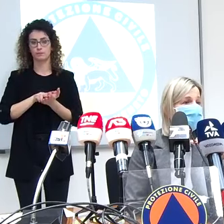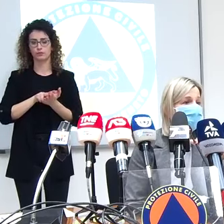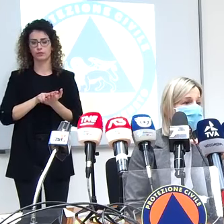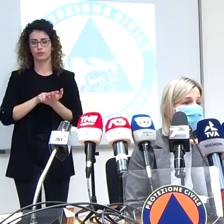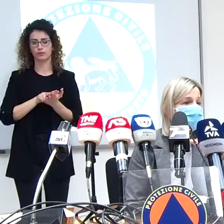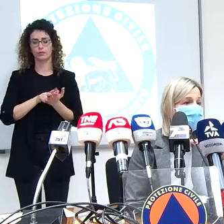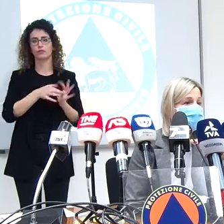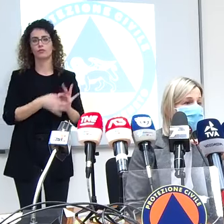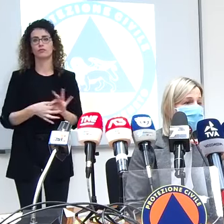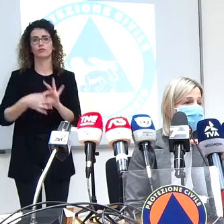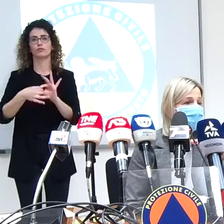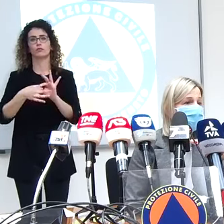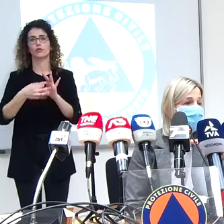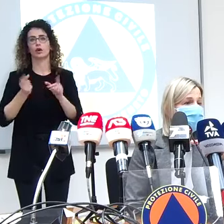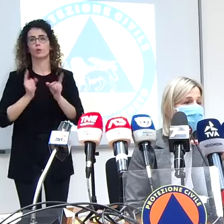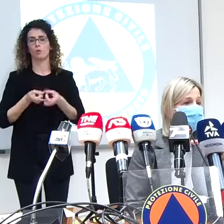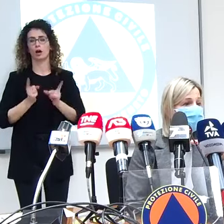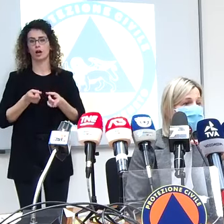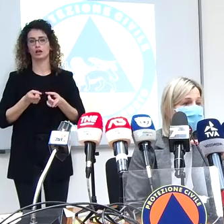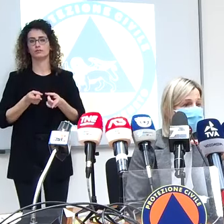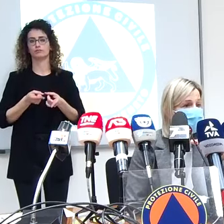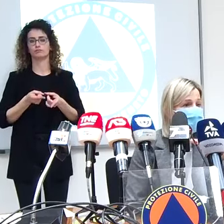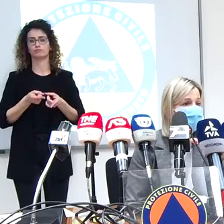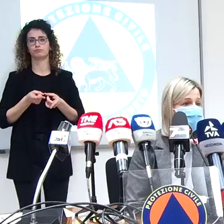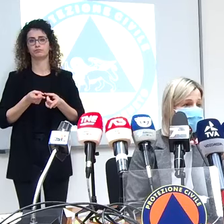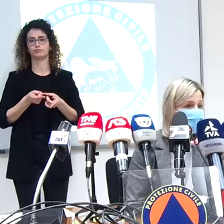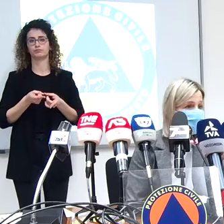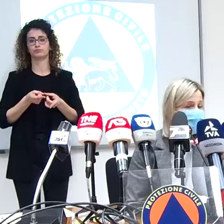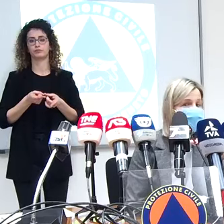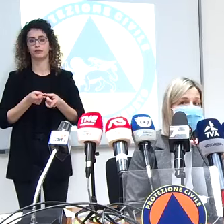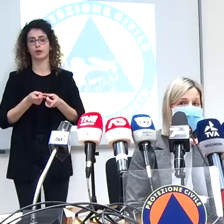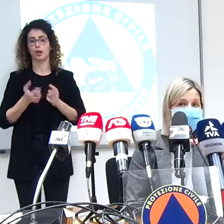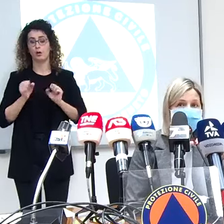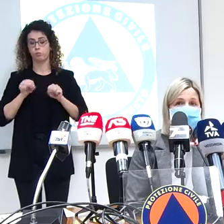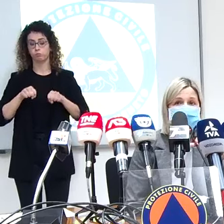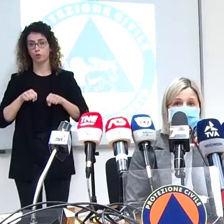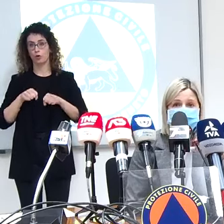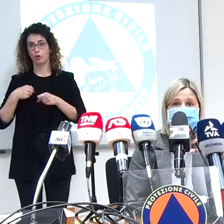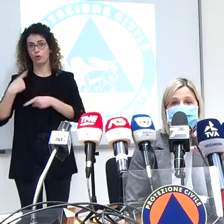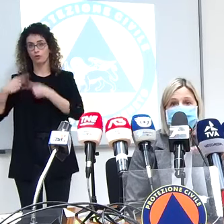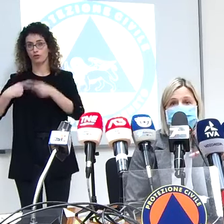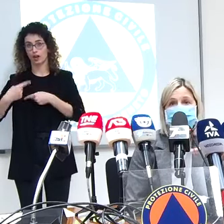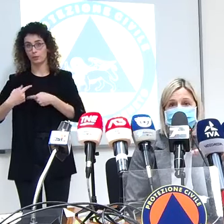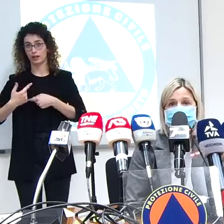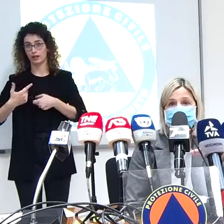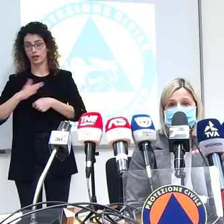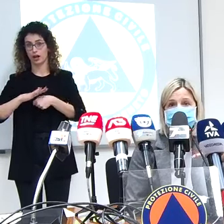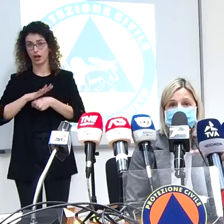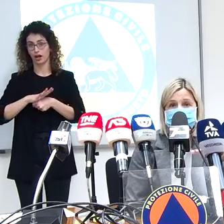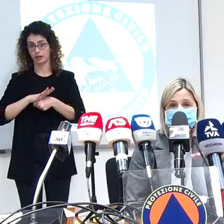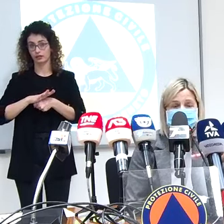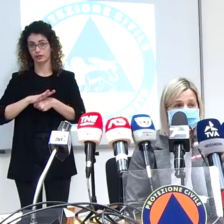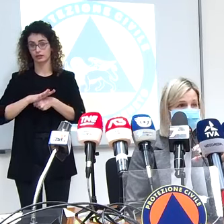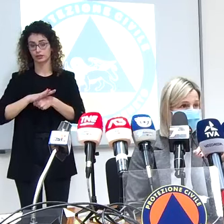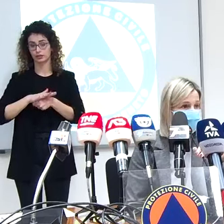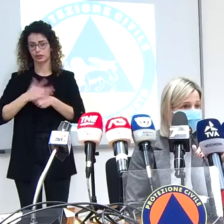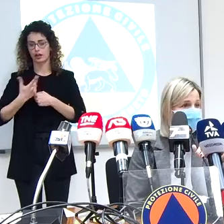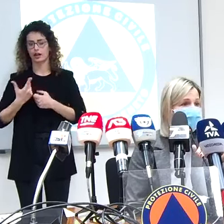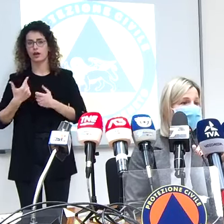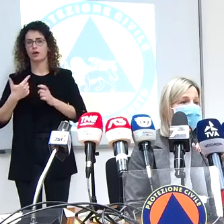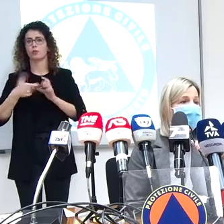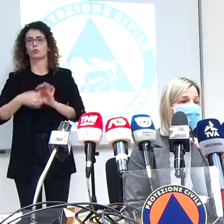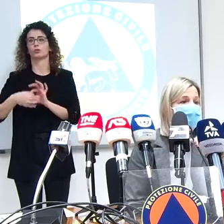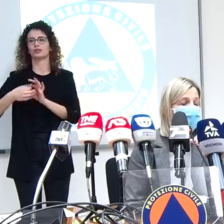dell'inserimento di questa possibilità all'interno del nuovo piano nazionale di vaccinazione